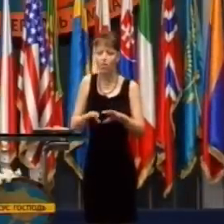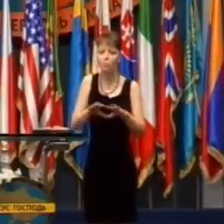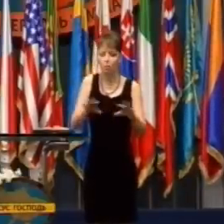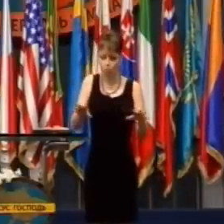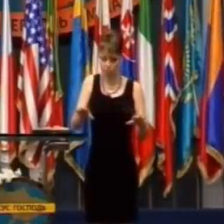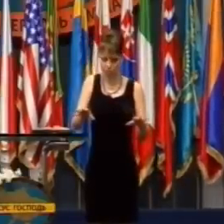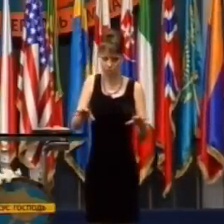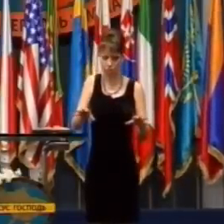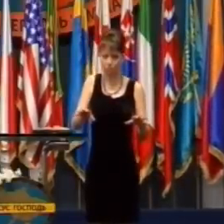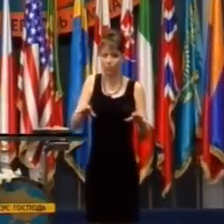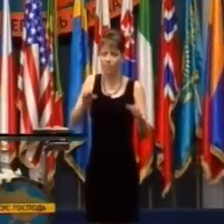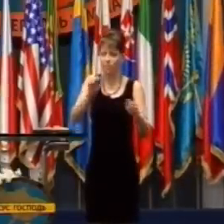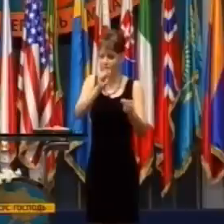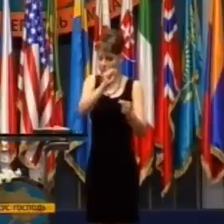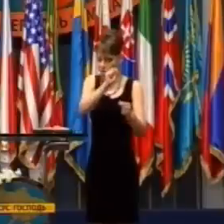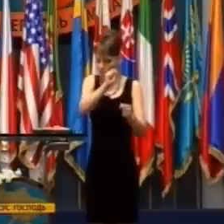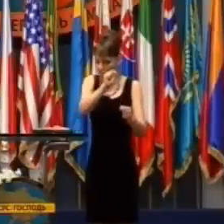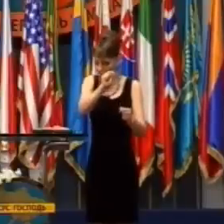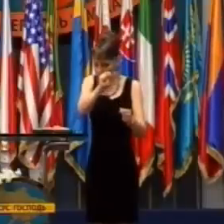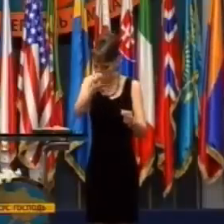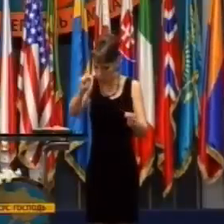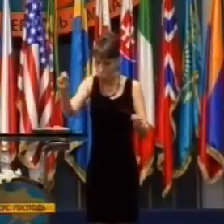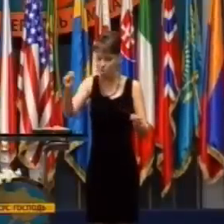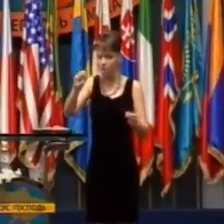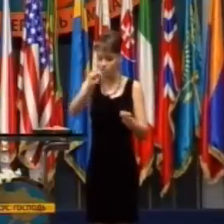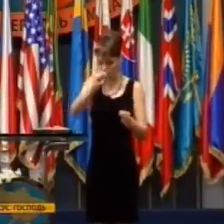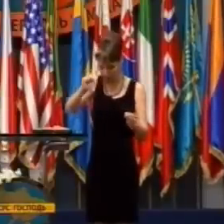musíte tam napísať, komu to má ísť.